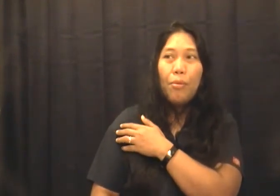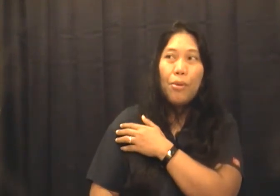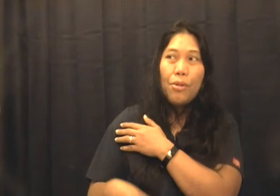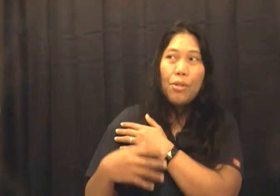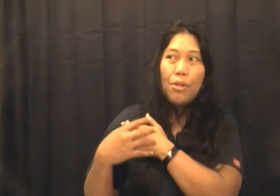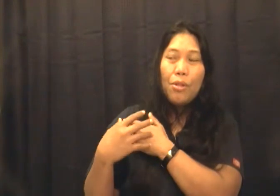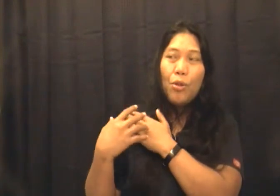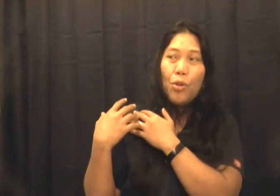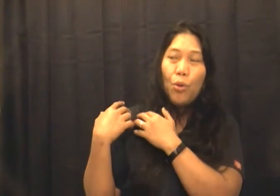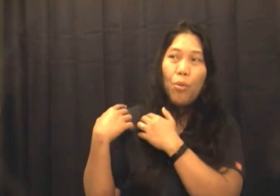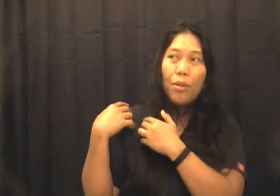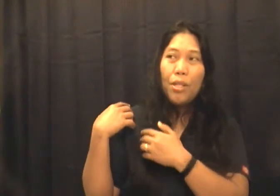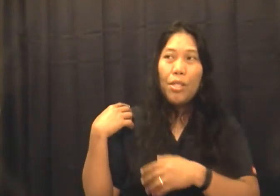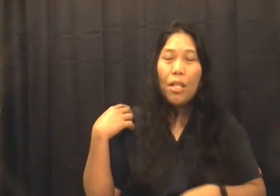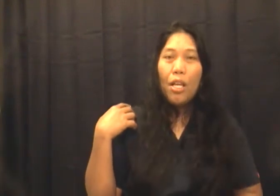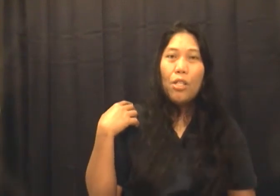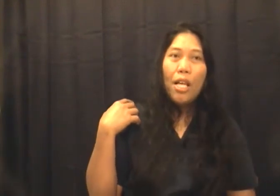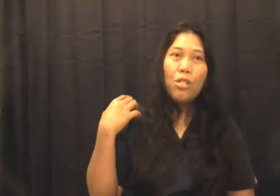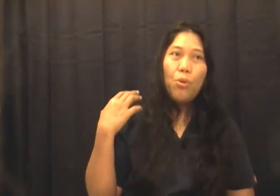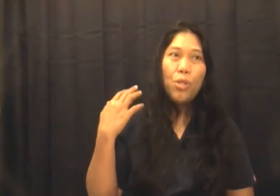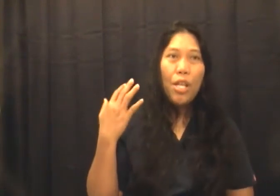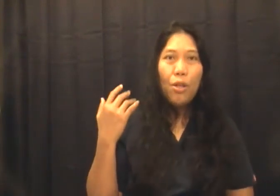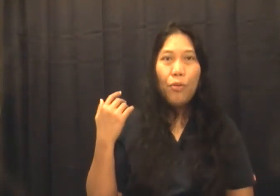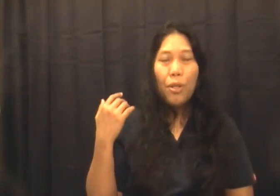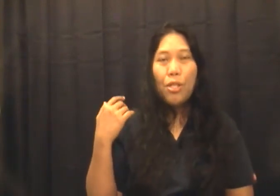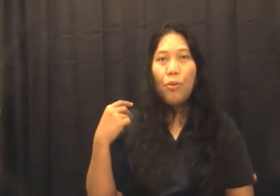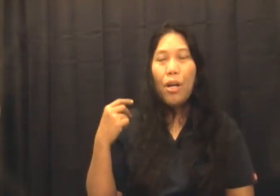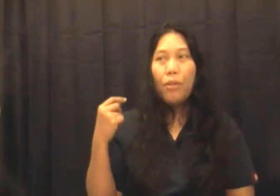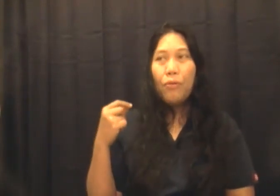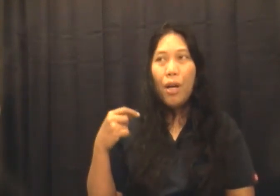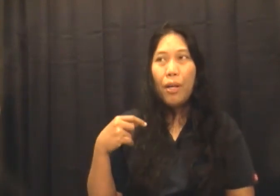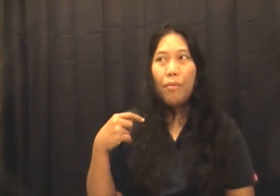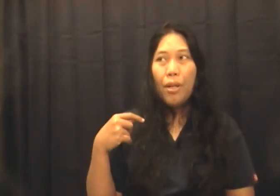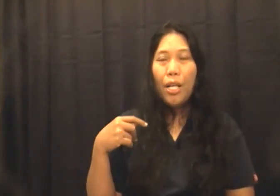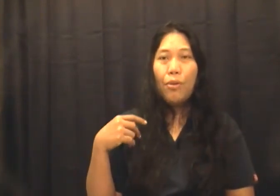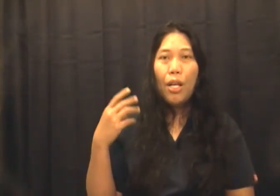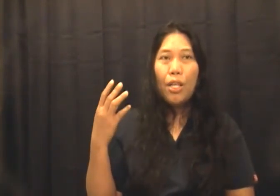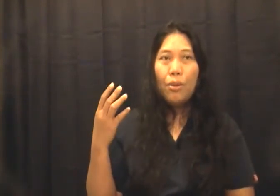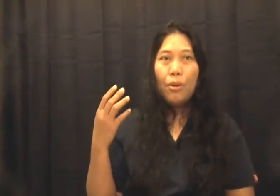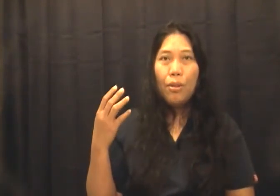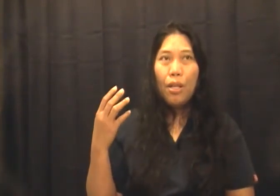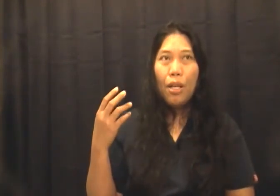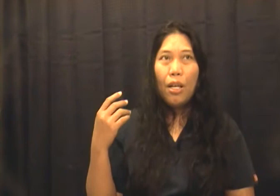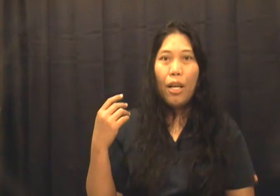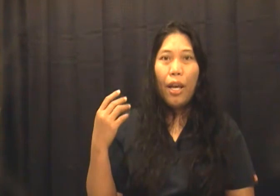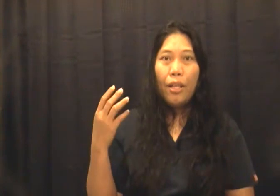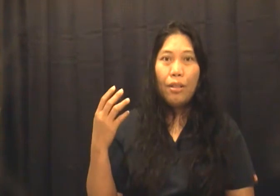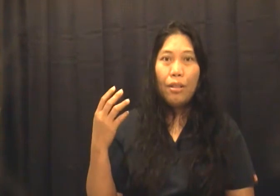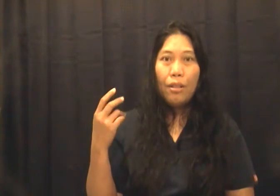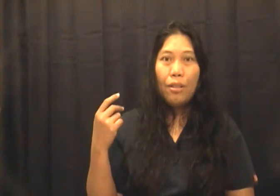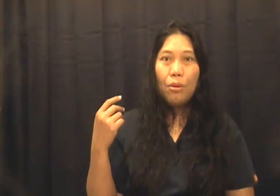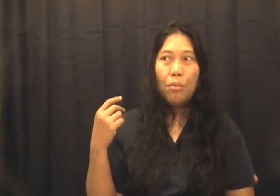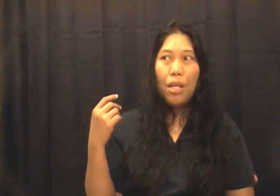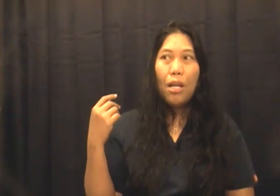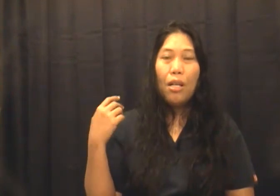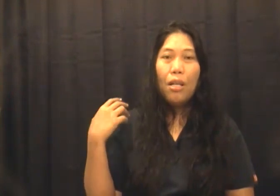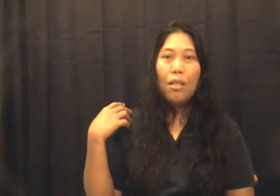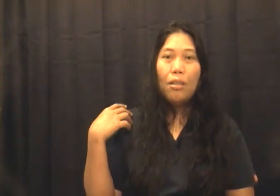tapos yun yung kumalma na siya last Tuesday yun January 5 ay ano na ngayon 8 so mga